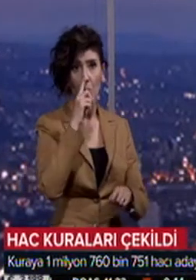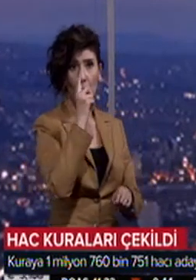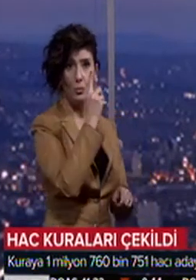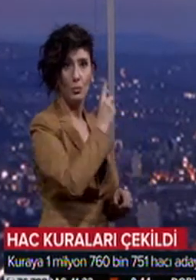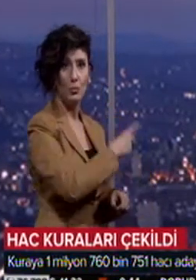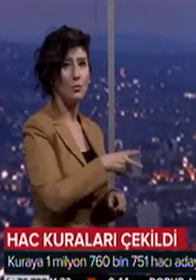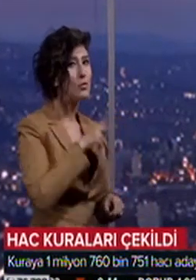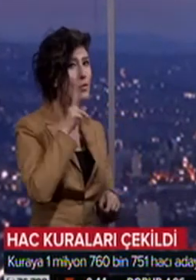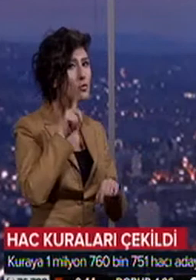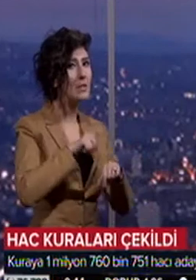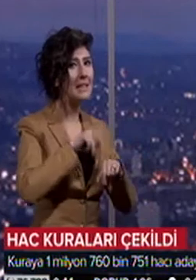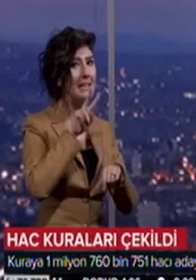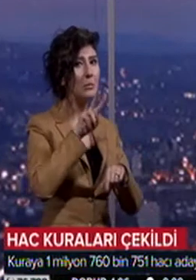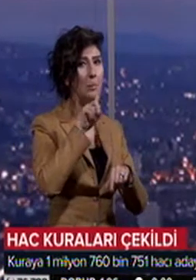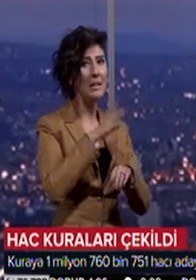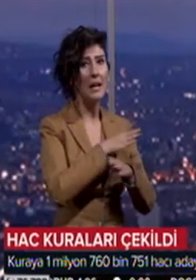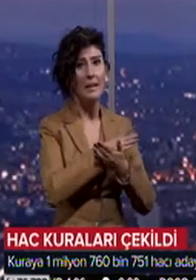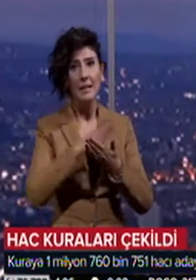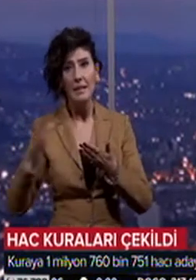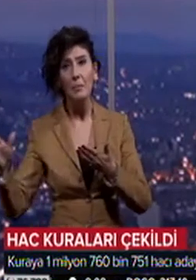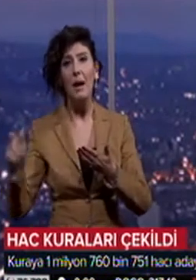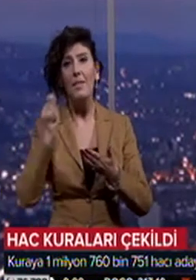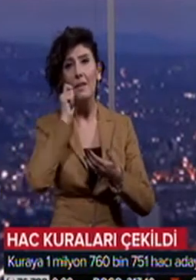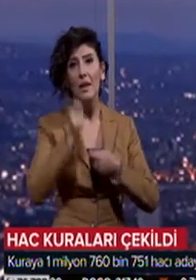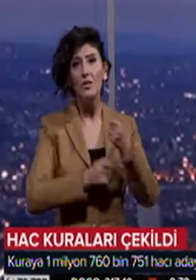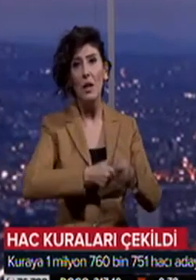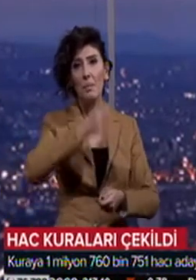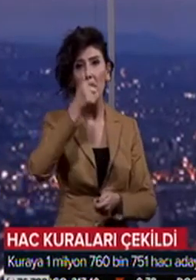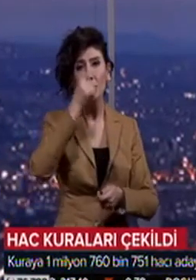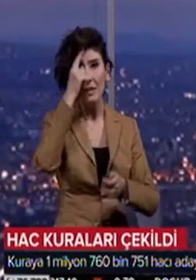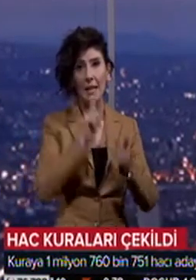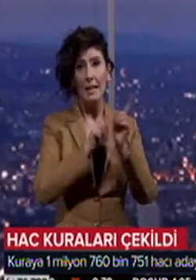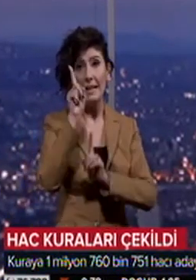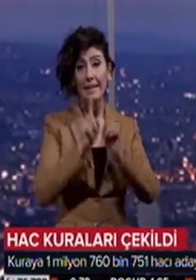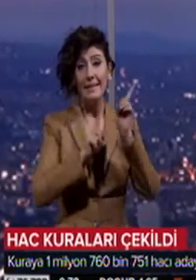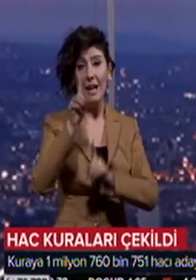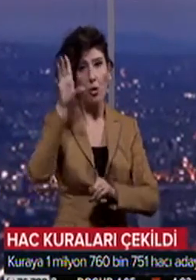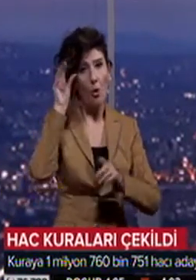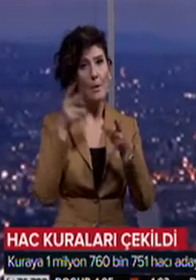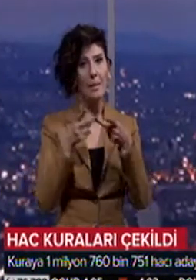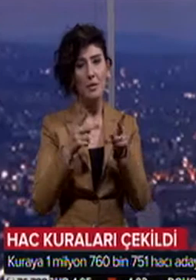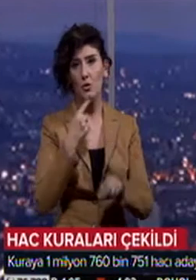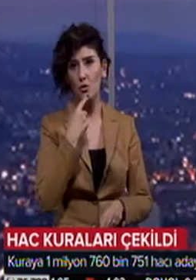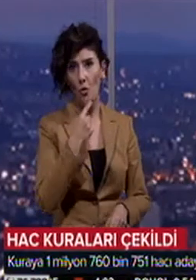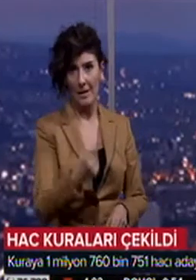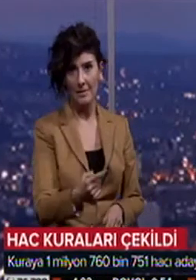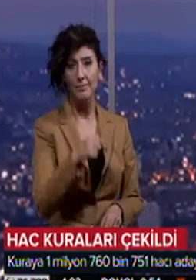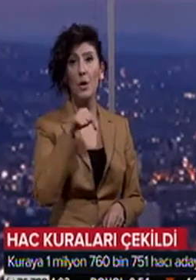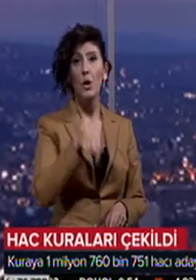sonuçların saat 21'den itibaren Diyanet İşleri Başkanlığı'nın internet sitesinden öğrenilebileceğini söyledi. Güneş